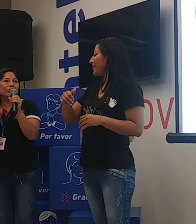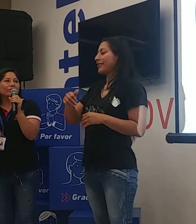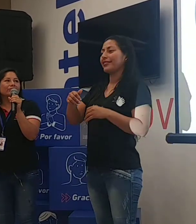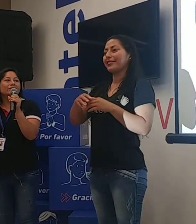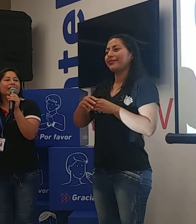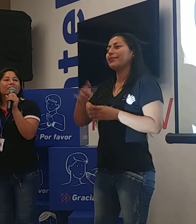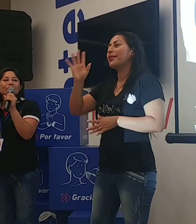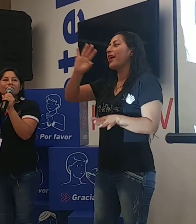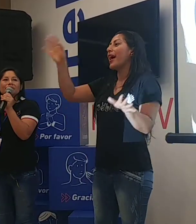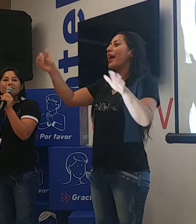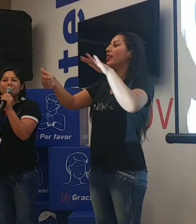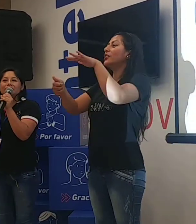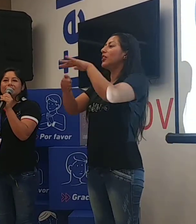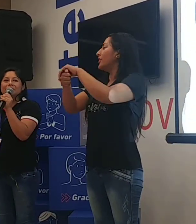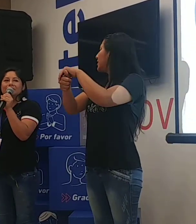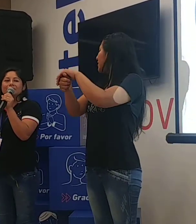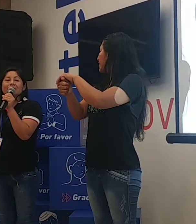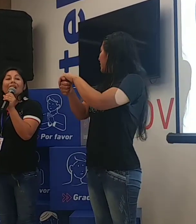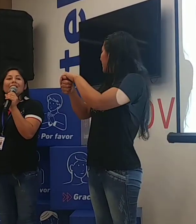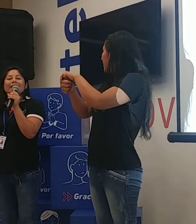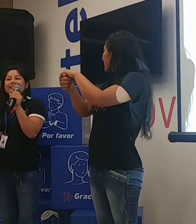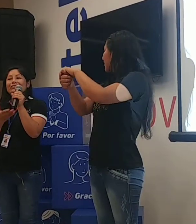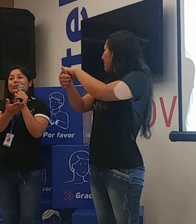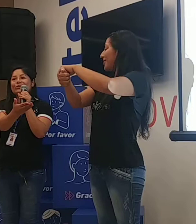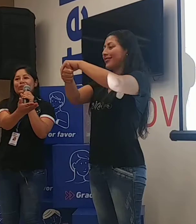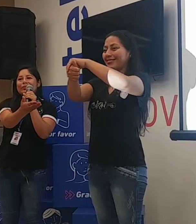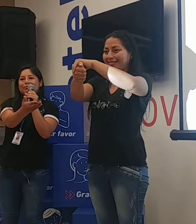¿Gato? ¿Gato? ¿Tortuga?